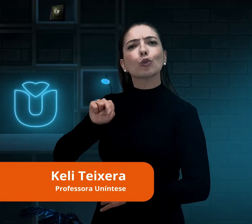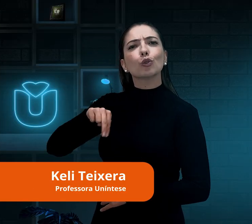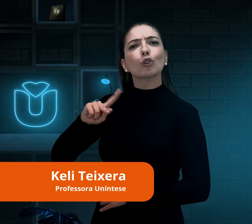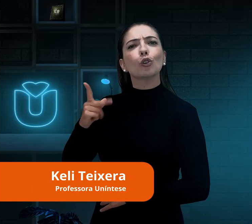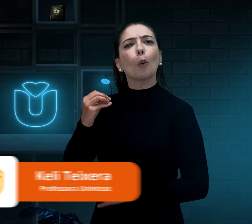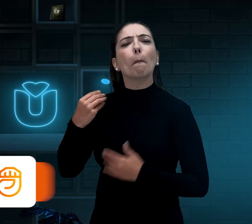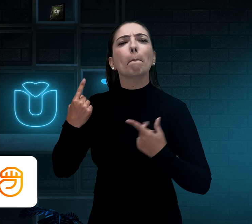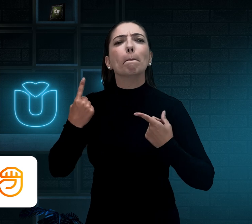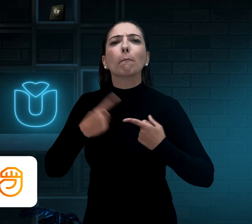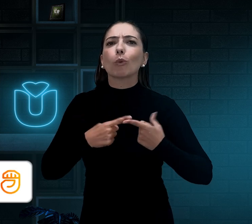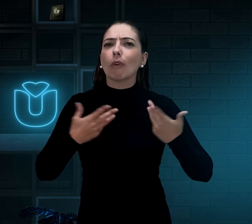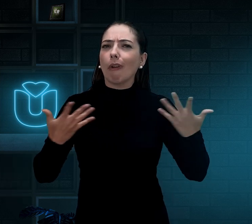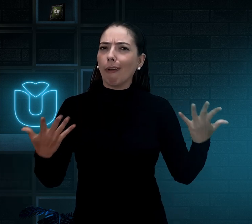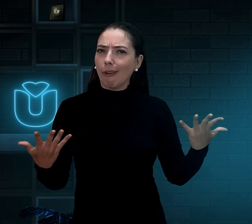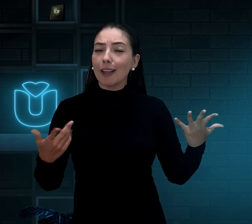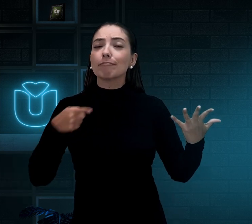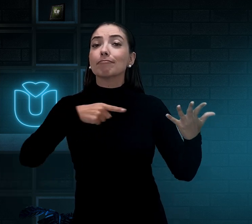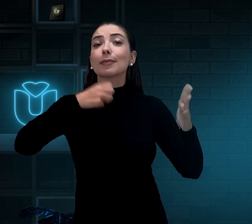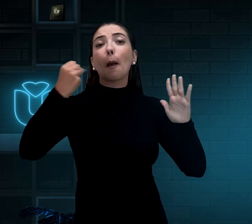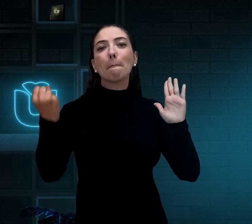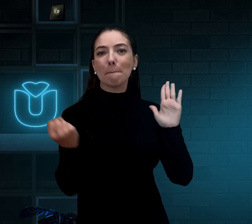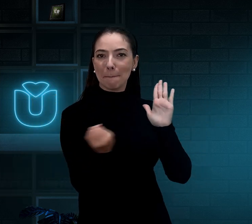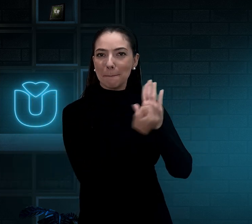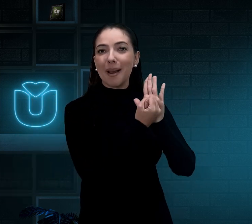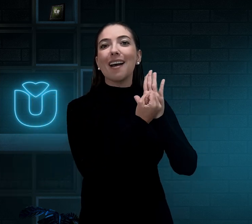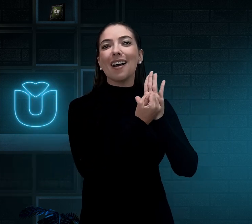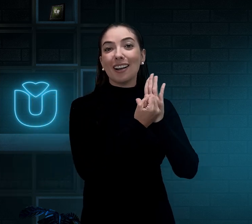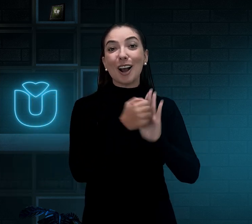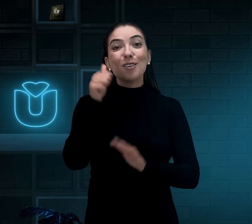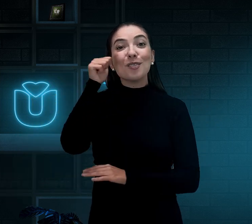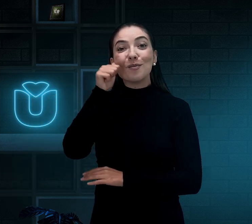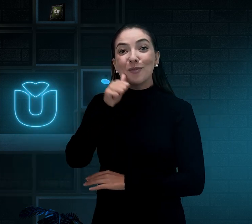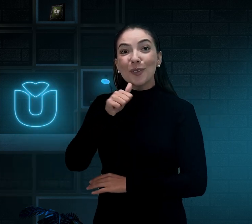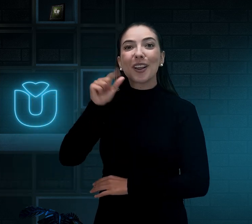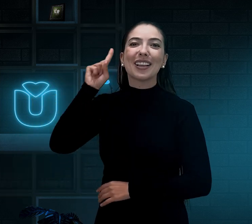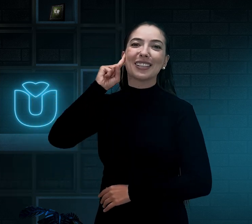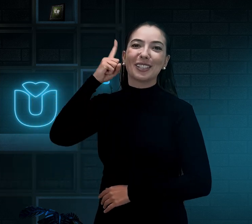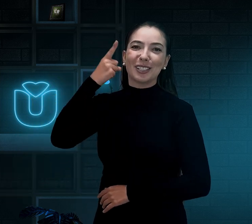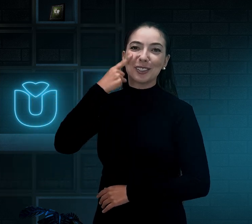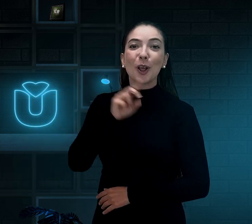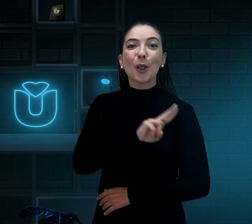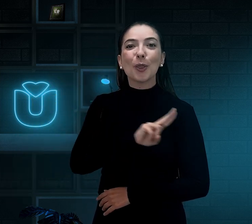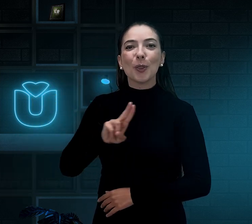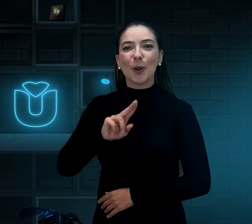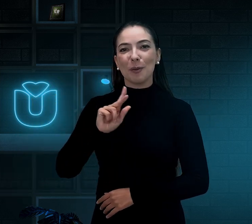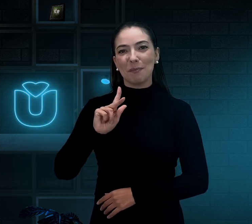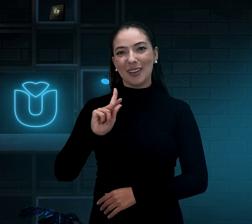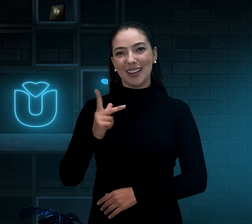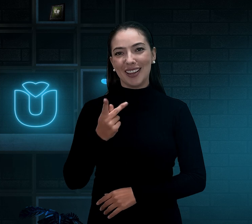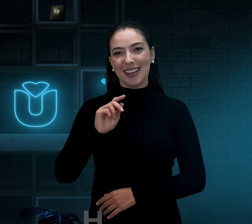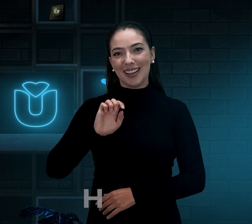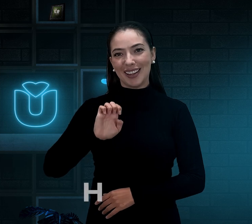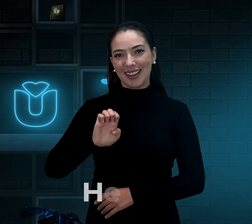junho é uma marca. Esse dia é marcado como o dia da pessoa surdo cega por causa de Ellen